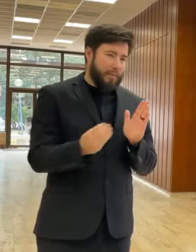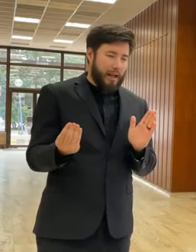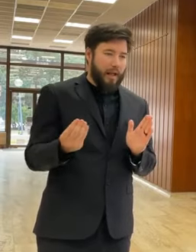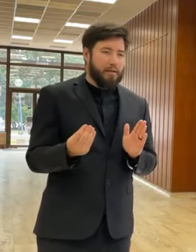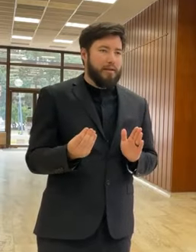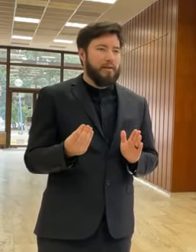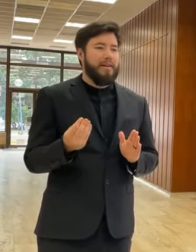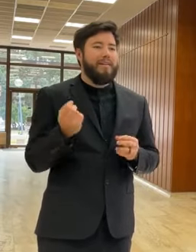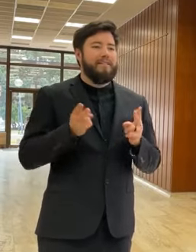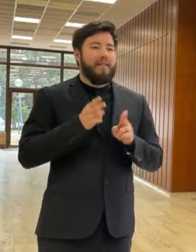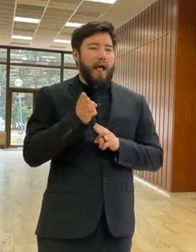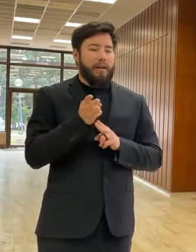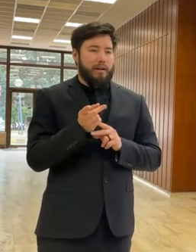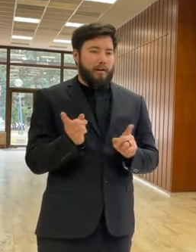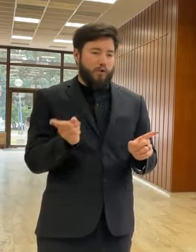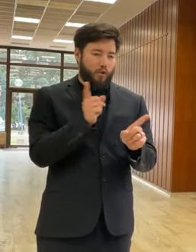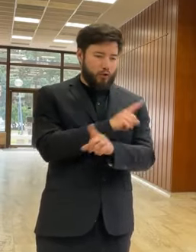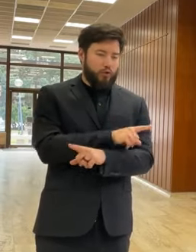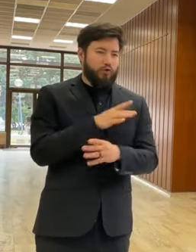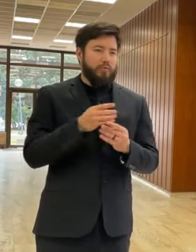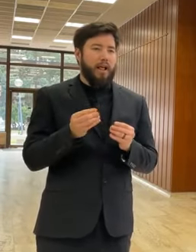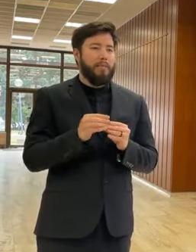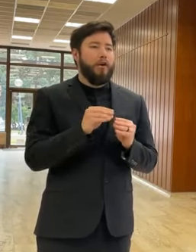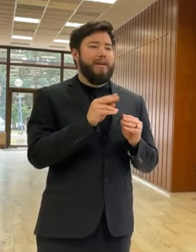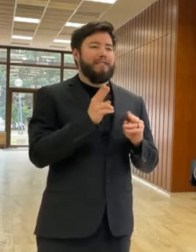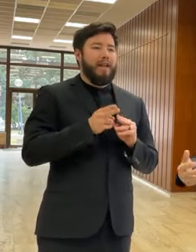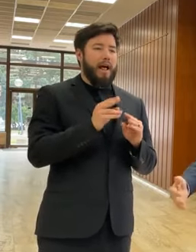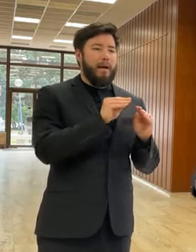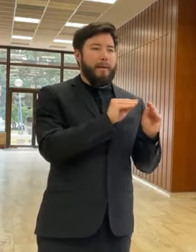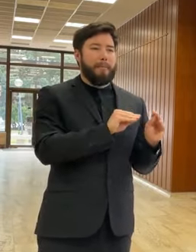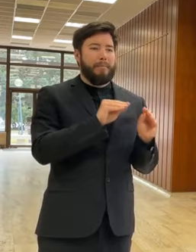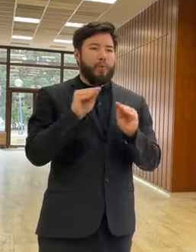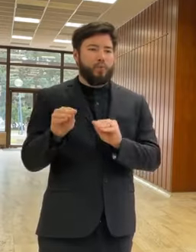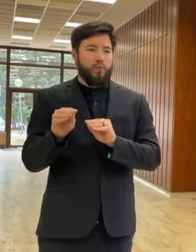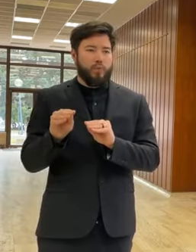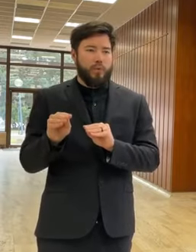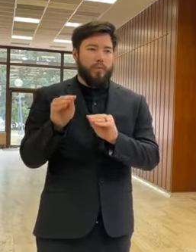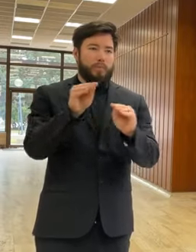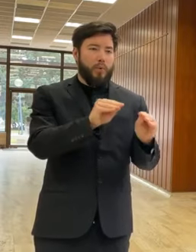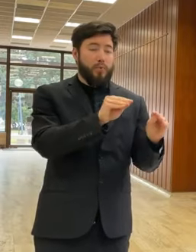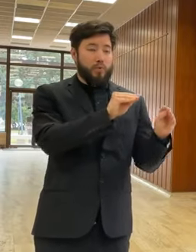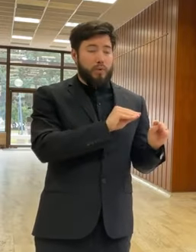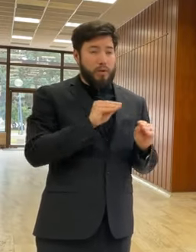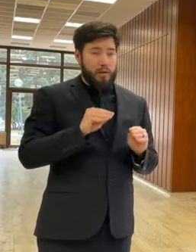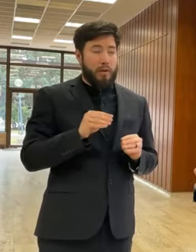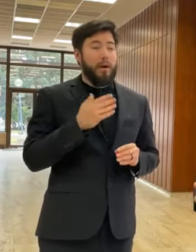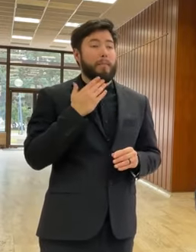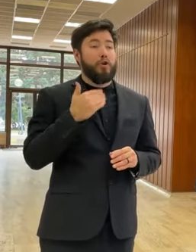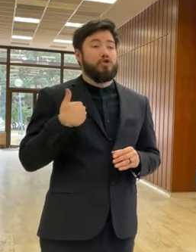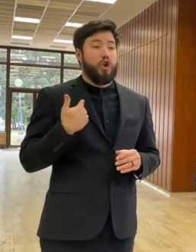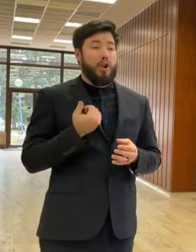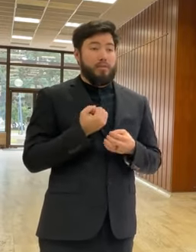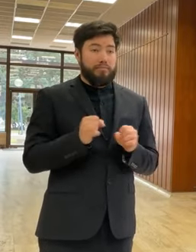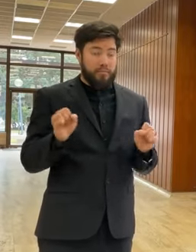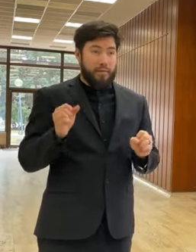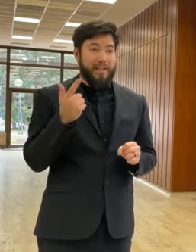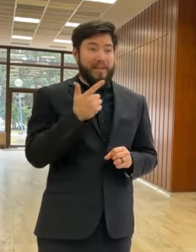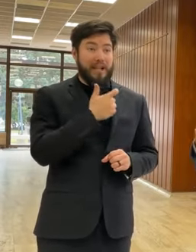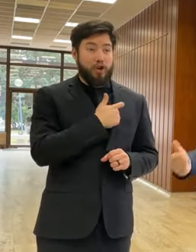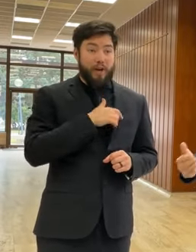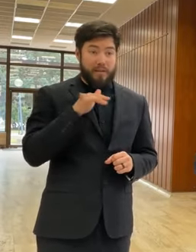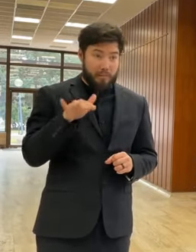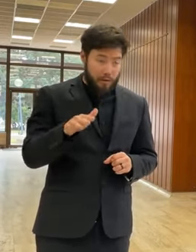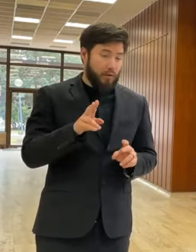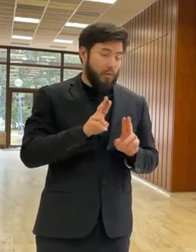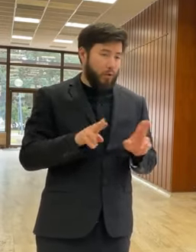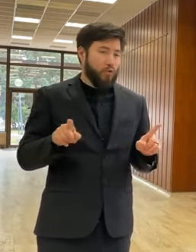neviem, obraty vlákov, posunovanie vlákov. A pokiaľ sa takto zaučia po skončení školy, dovršia vek 20 rokov, môžu